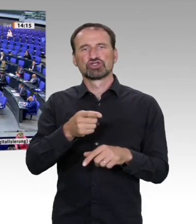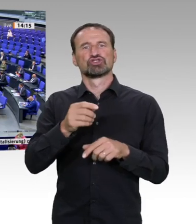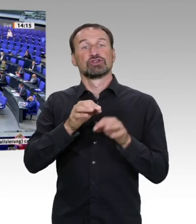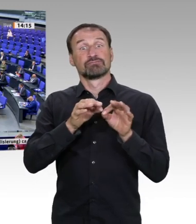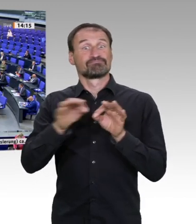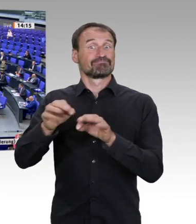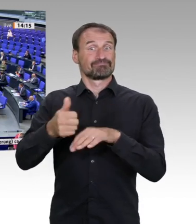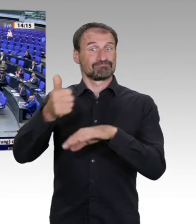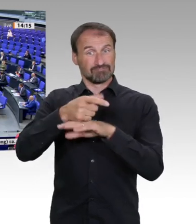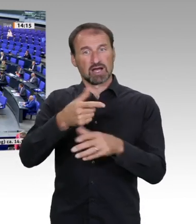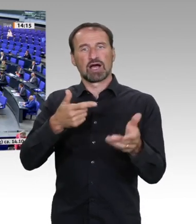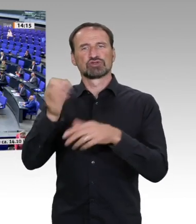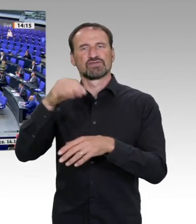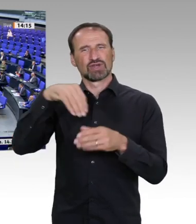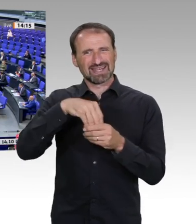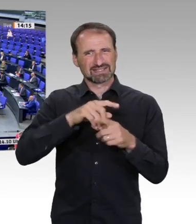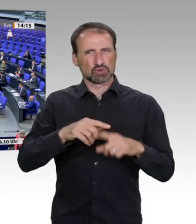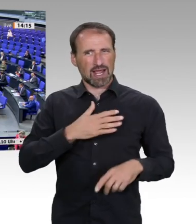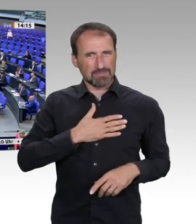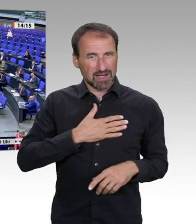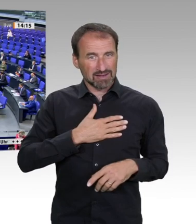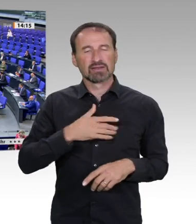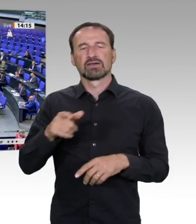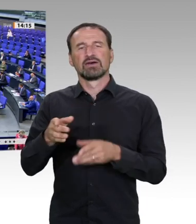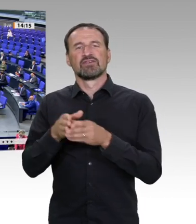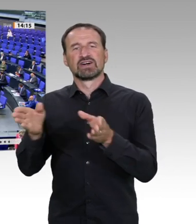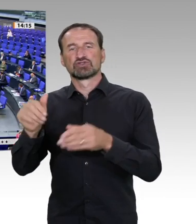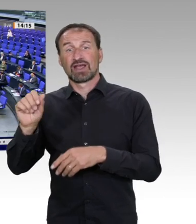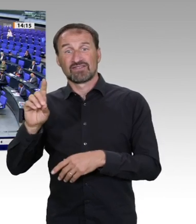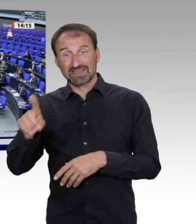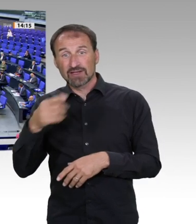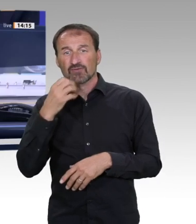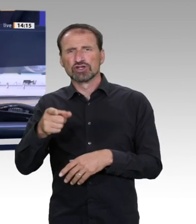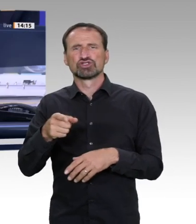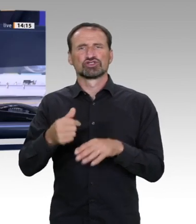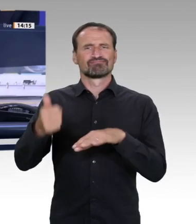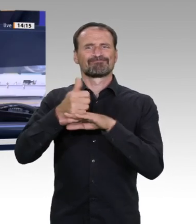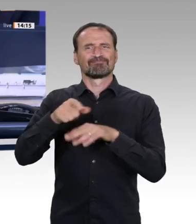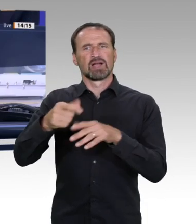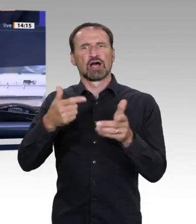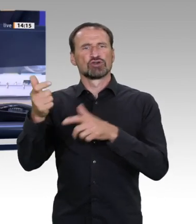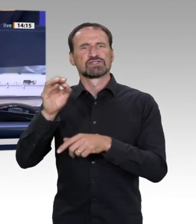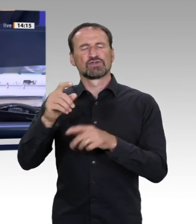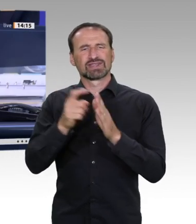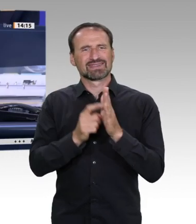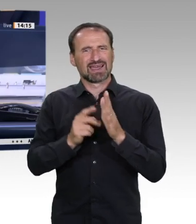Sie waren auch dafür. Also, dann waren dafür alle Fraktionen, mit Ausnahme der AfD.